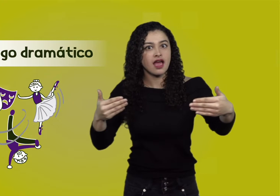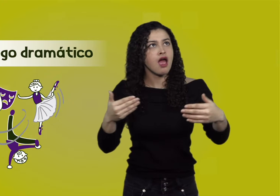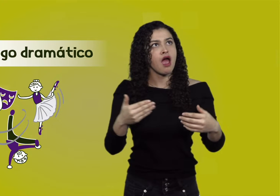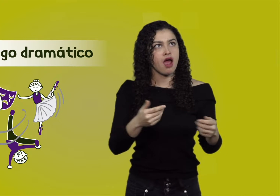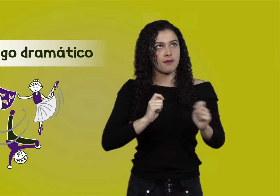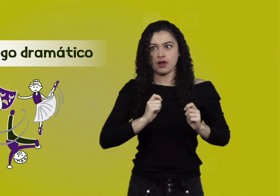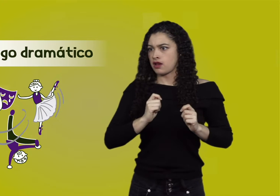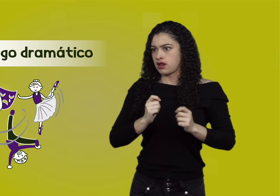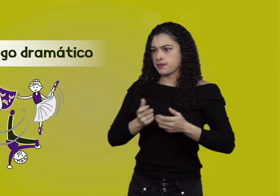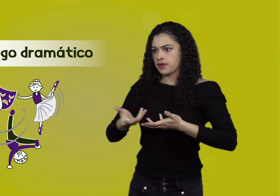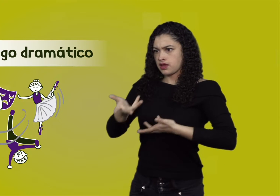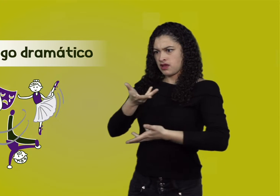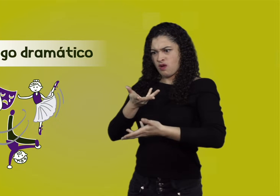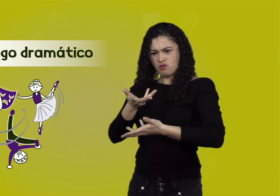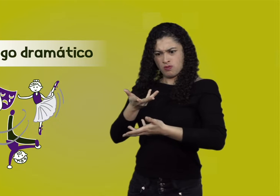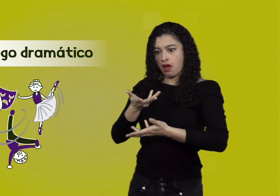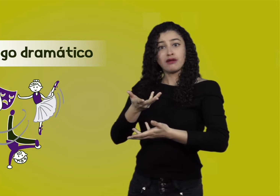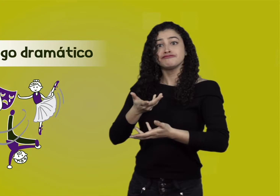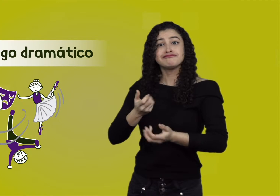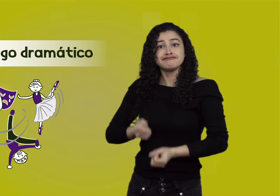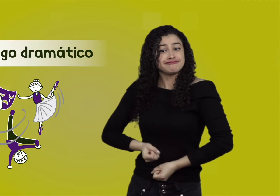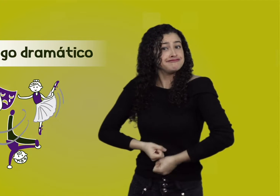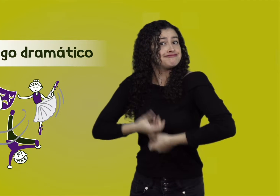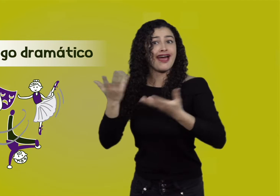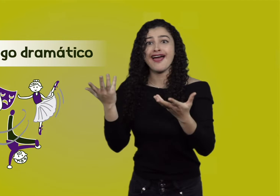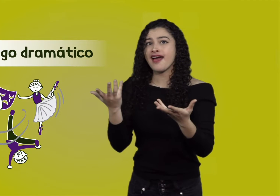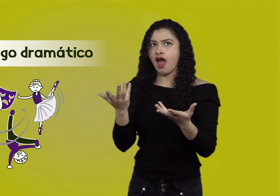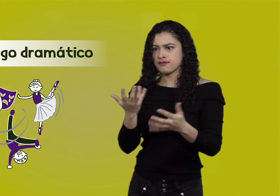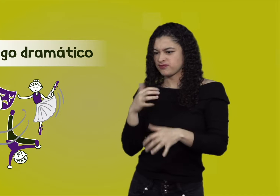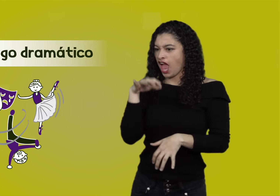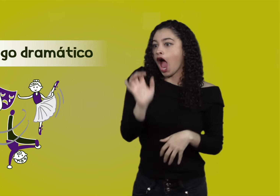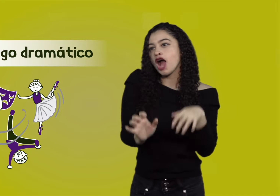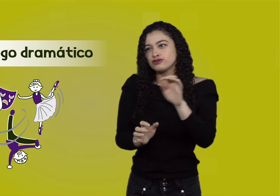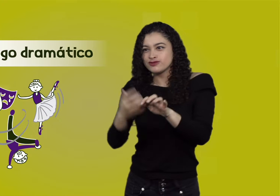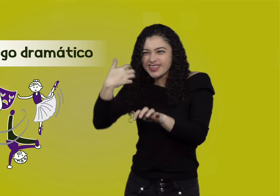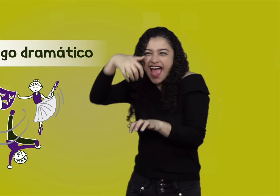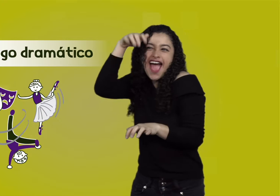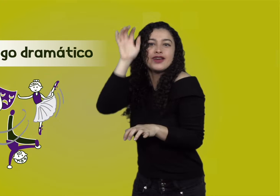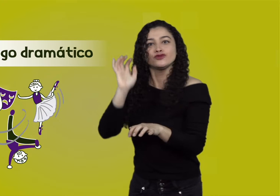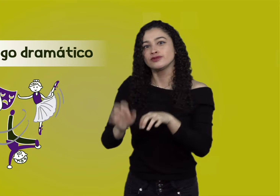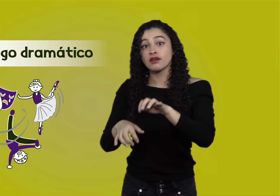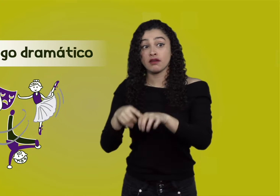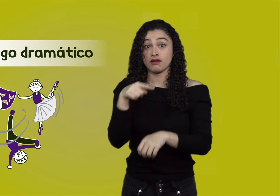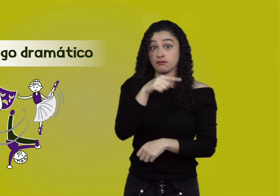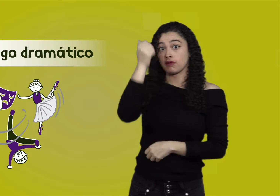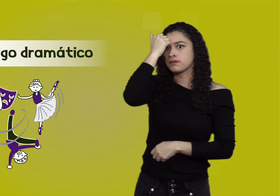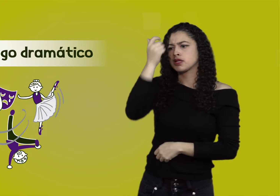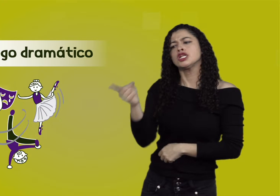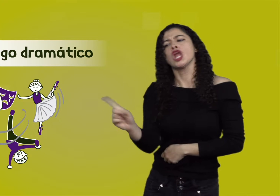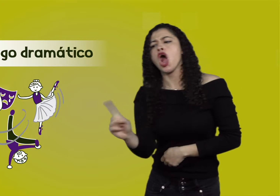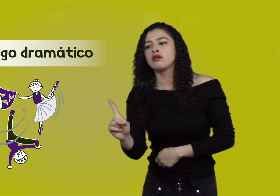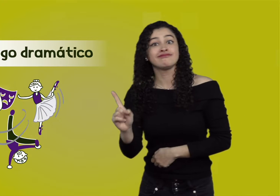permitiendo que personifiquen y realicen sus actuaciones de manera espontánea y libre.